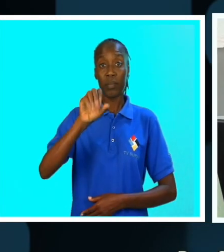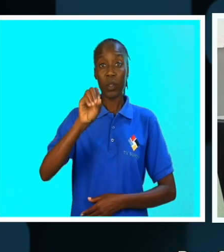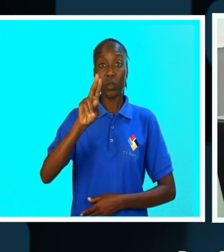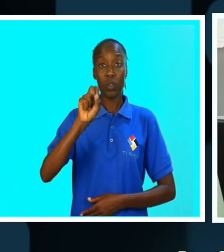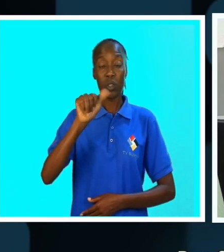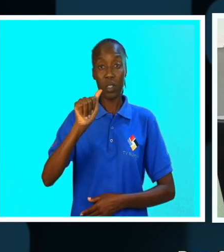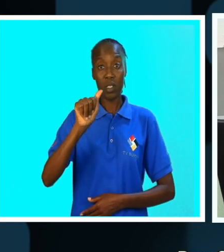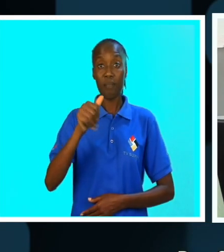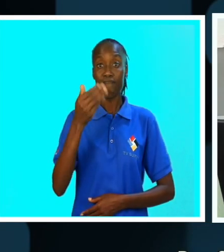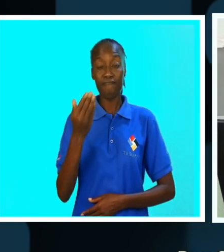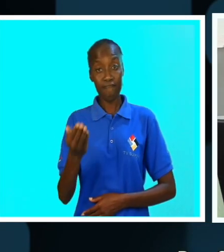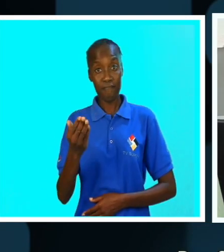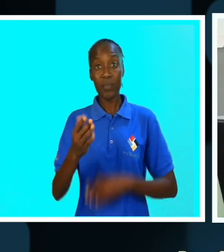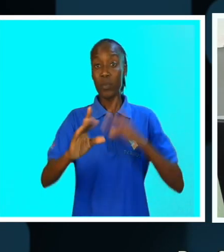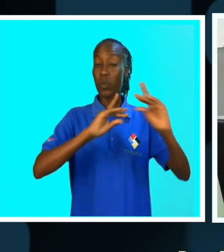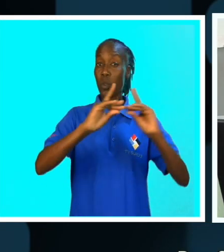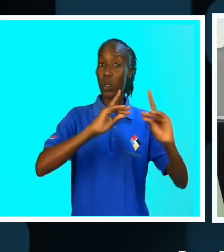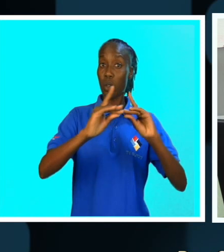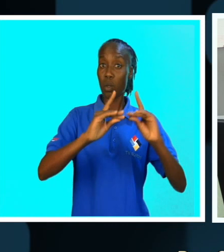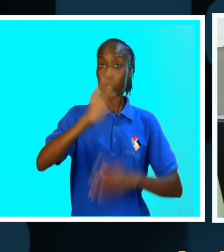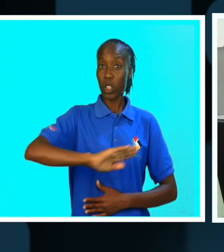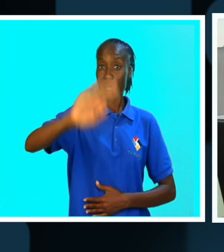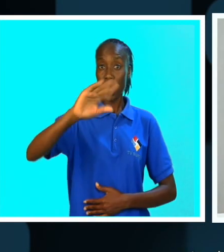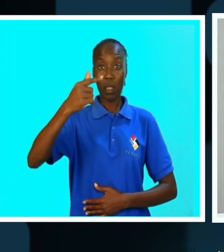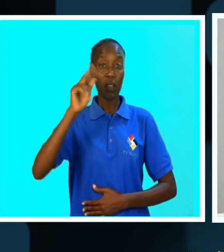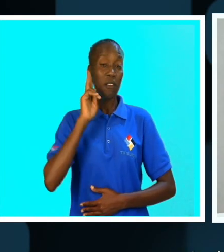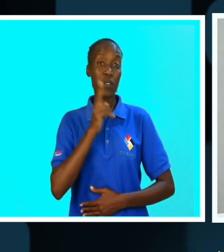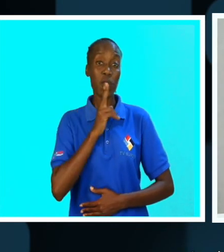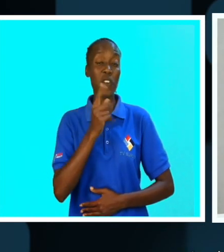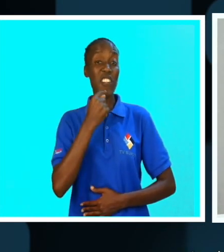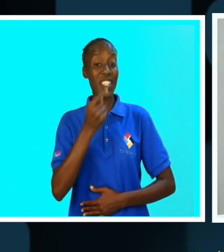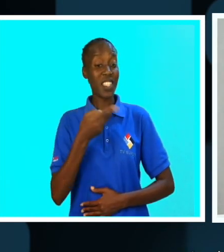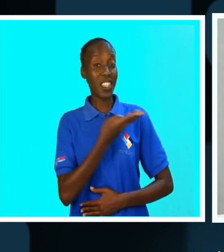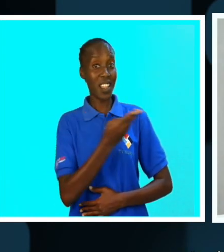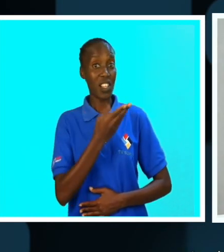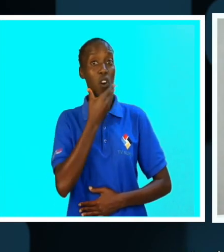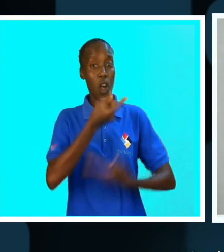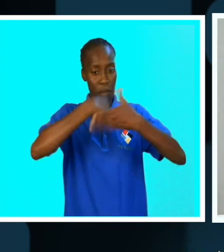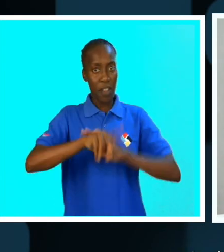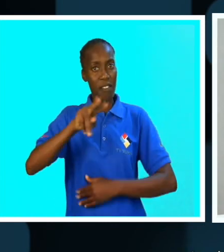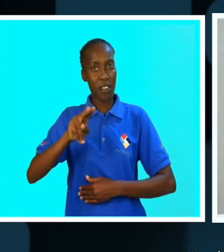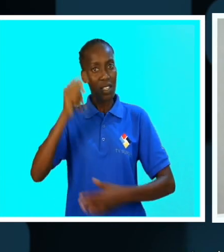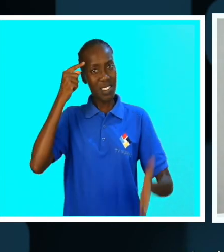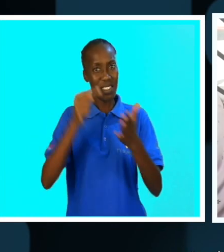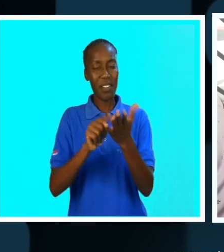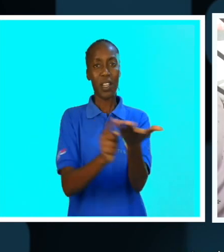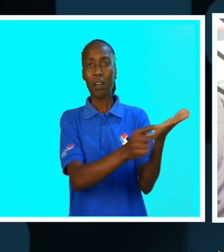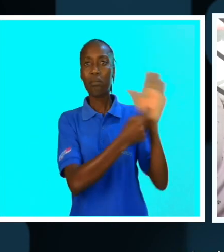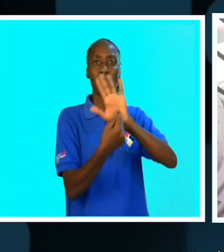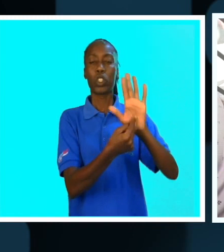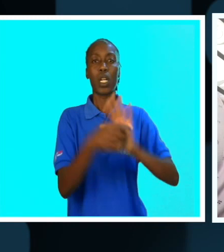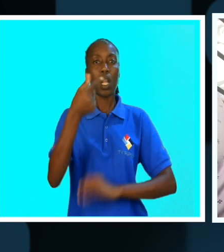Para a Sousa Camangueira, diretor-geral da TV Surdo, esta visita é uma forma de difundir a marca